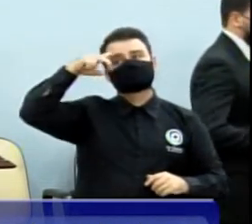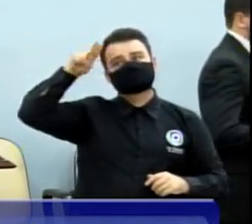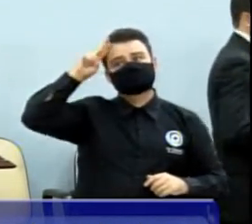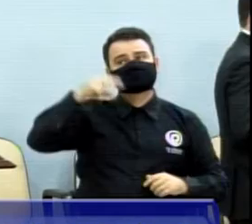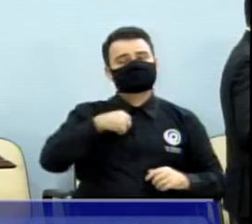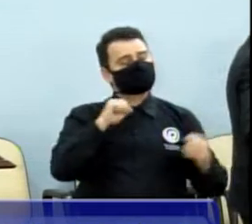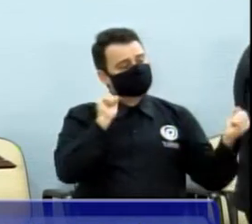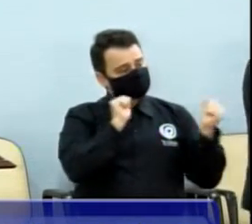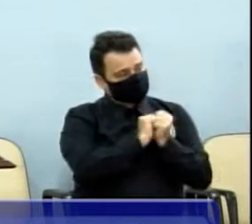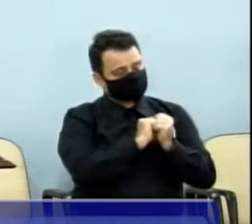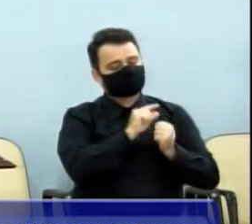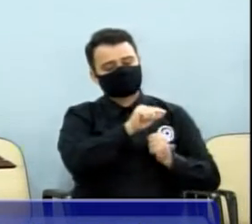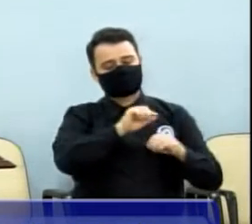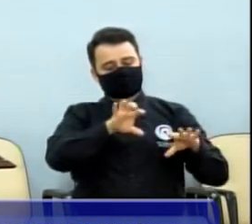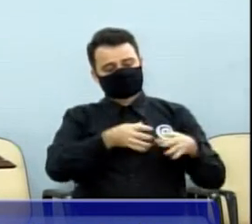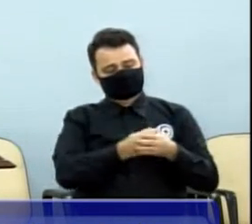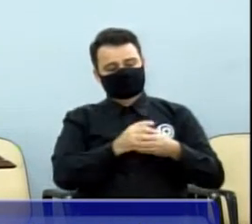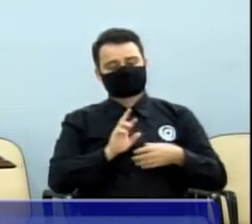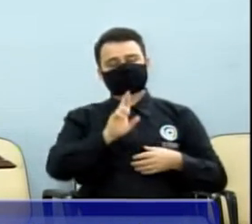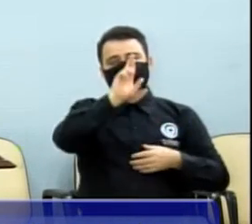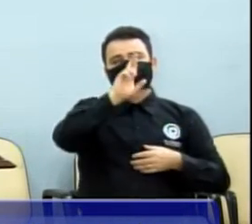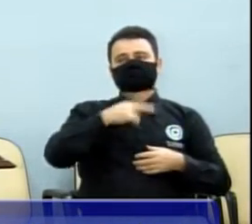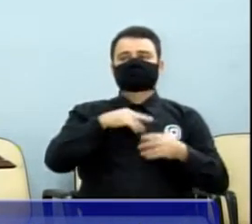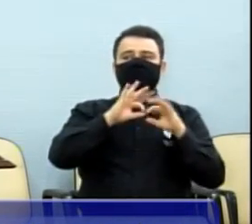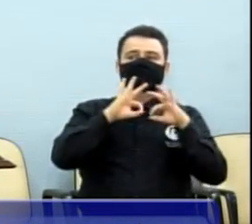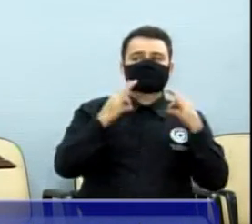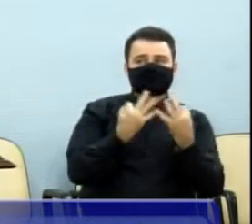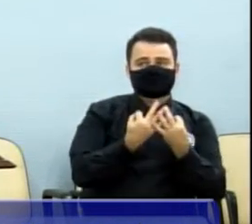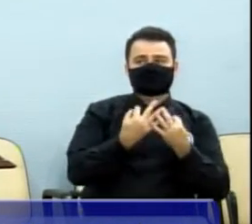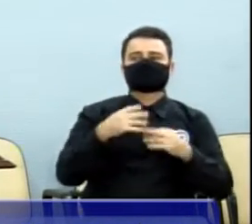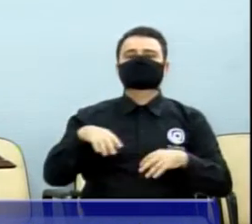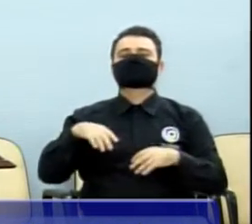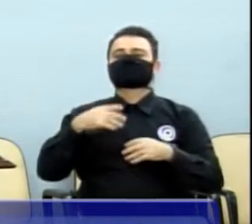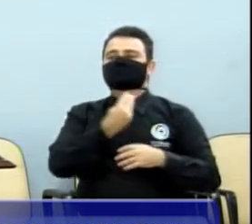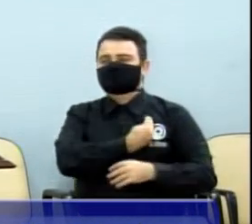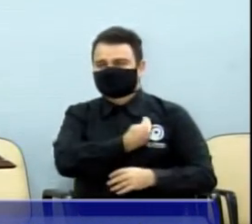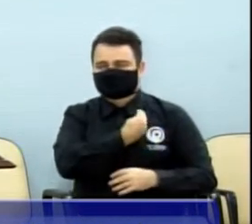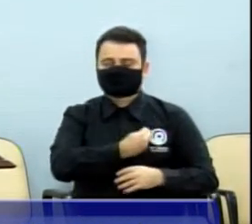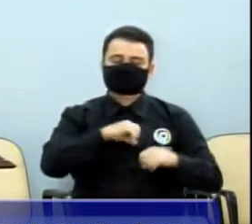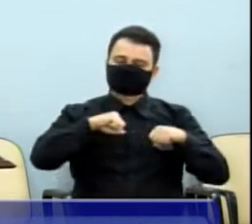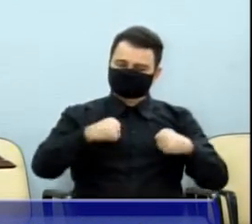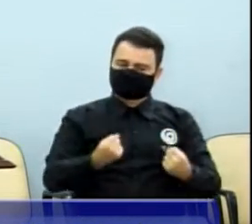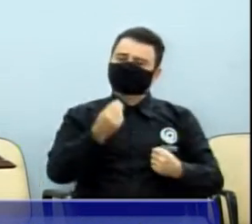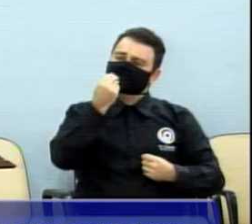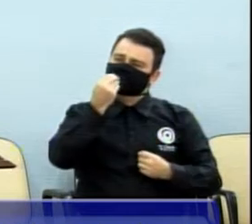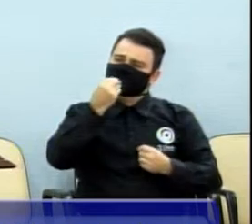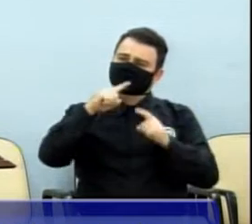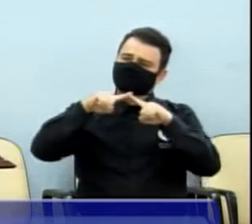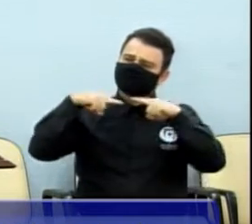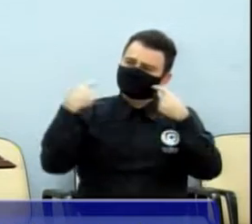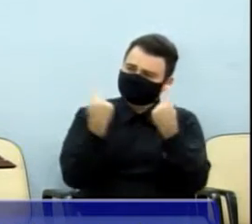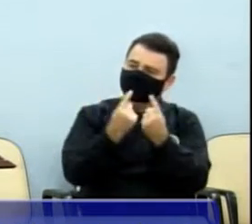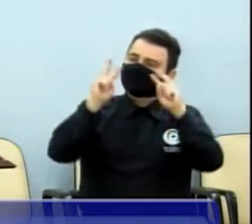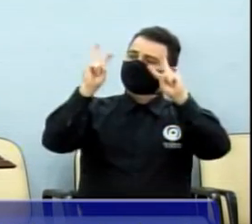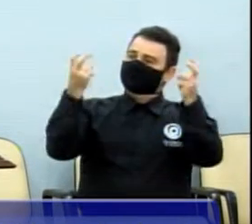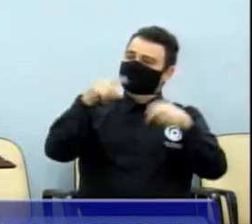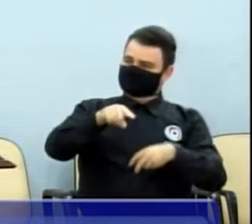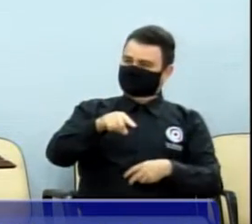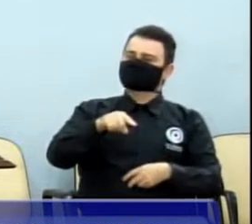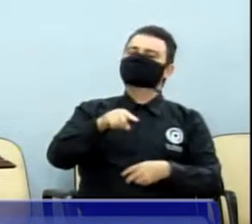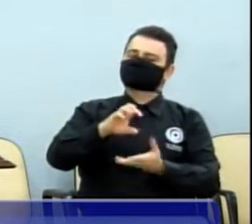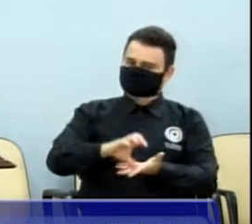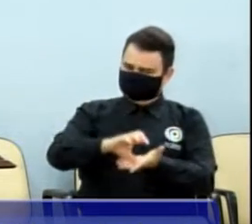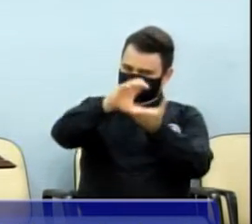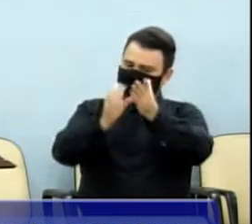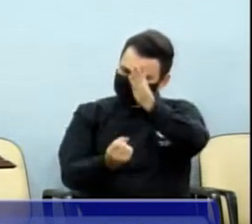Defesa da Vida da Família, para a gente fazer reuniões, pautando esse assunto, porque a eleição do conselho